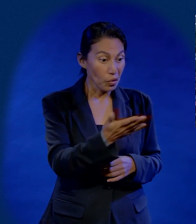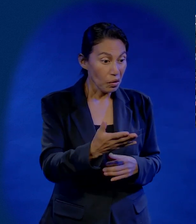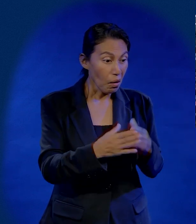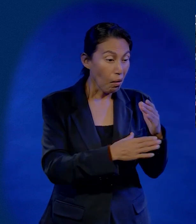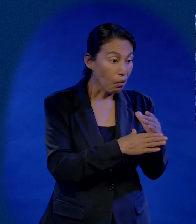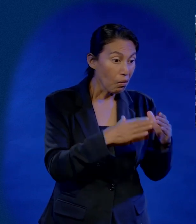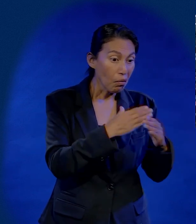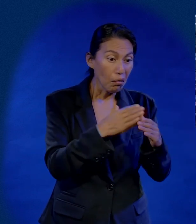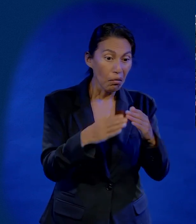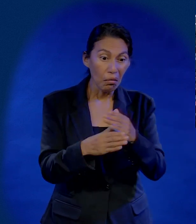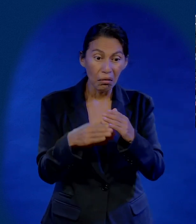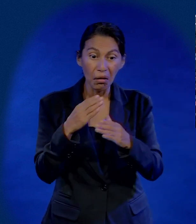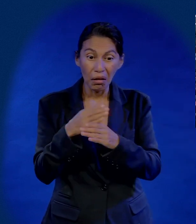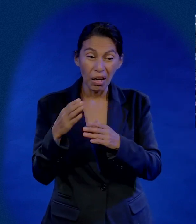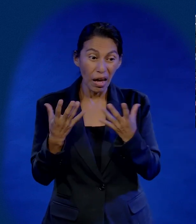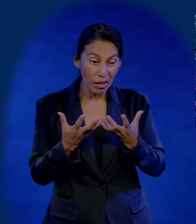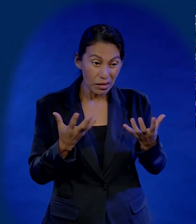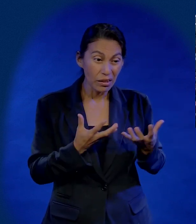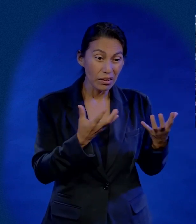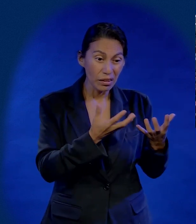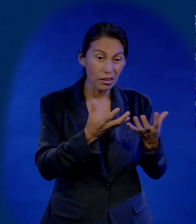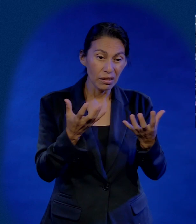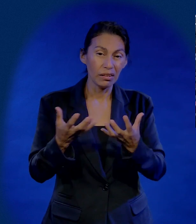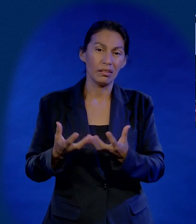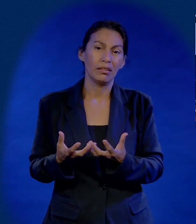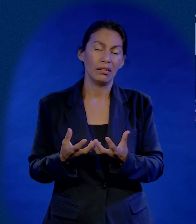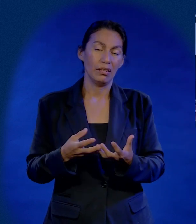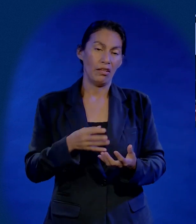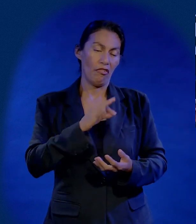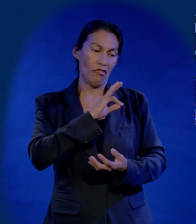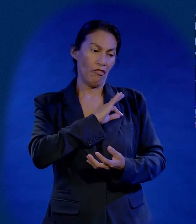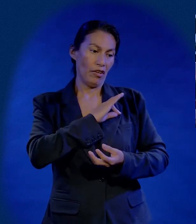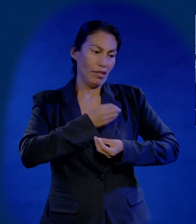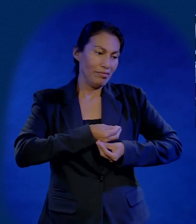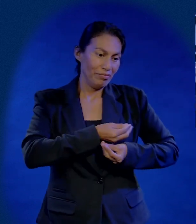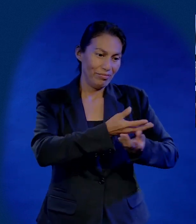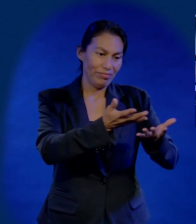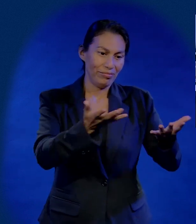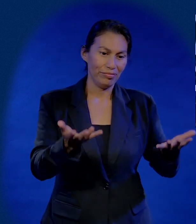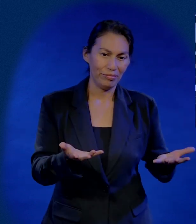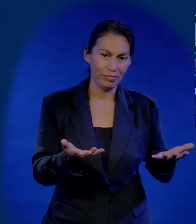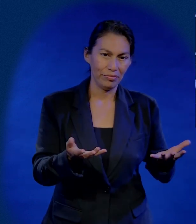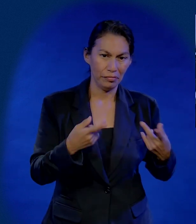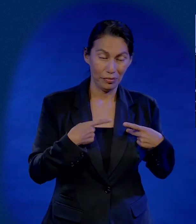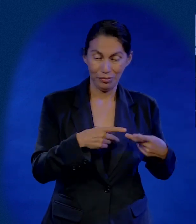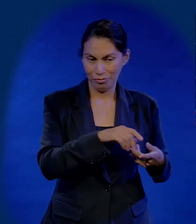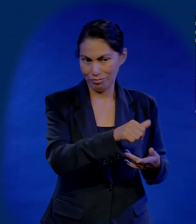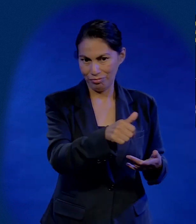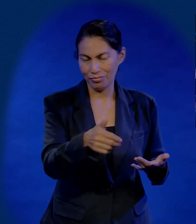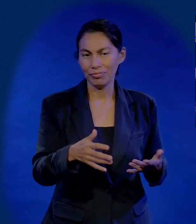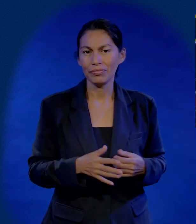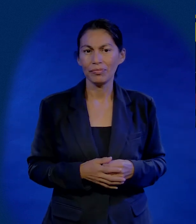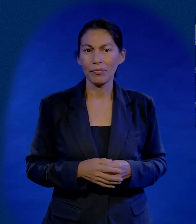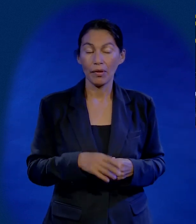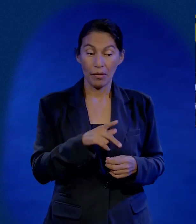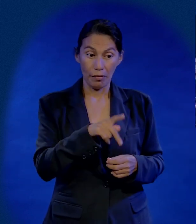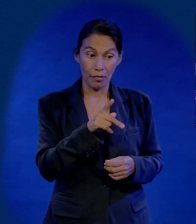ustedes hacen un montón de cosas para compartir su fe religiosa con otras personas.